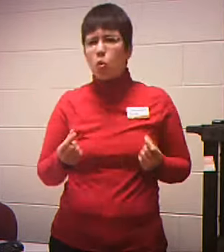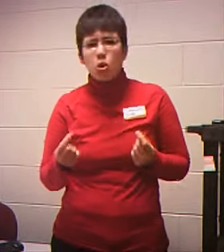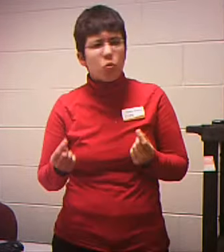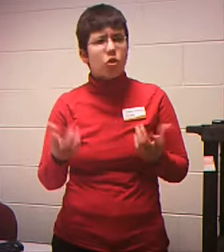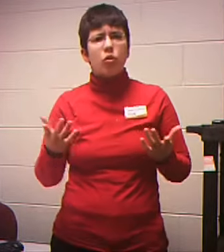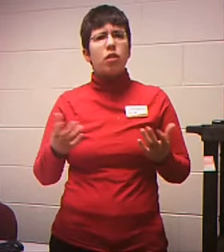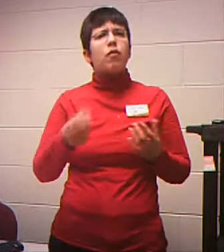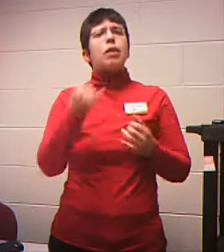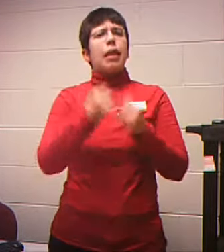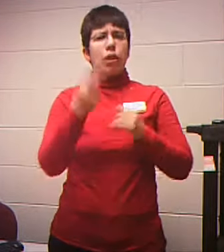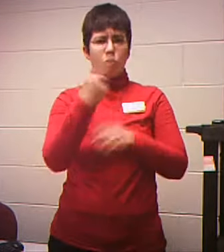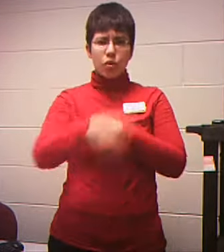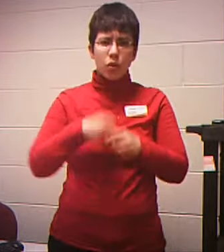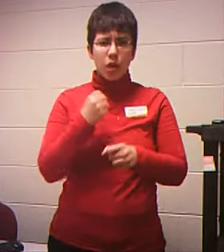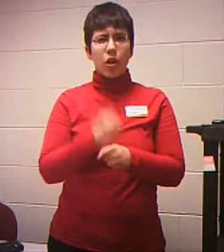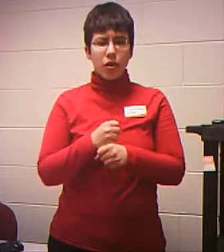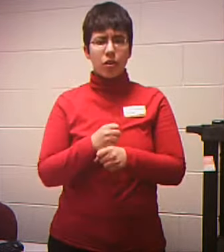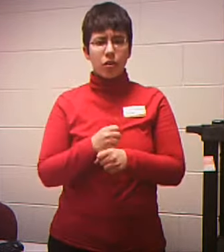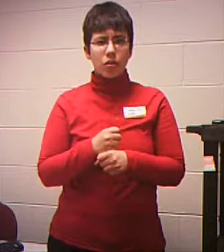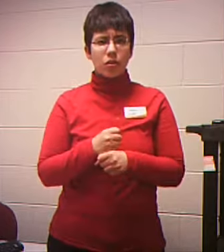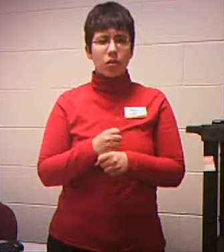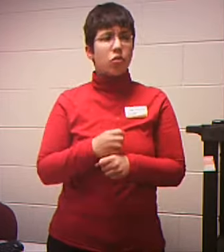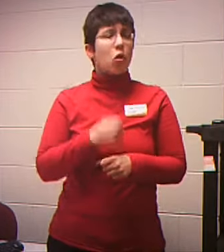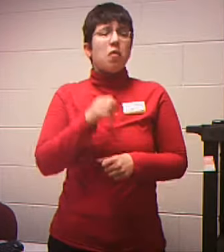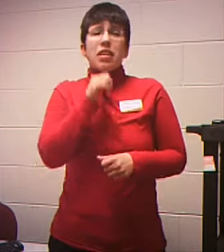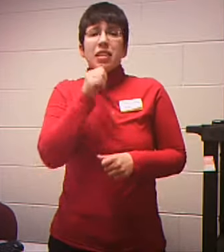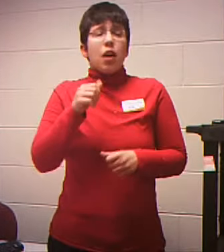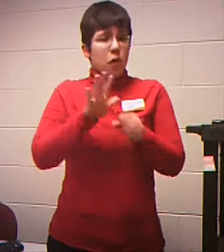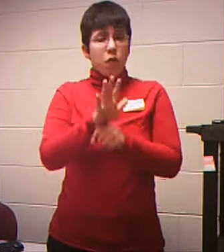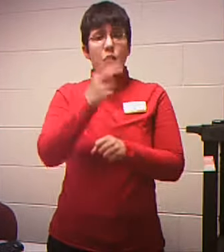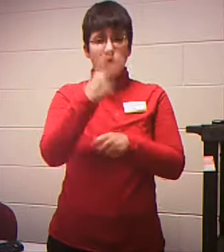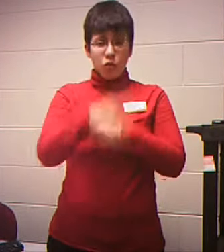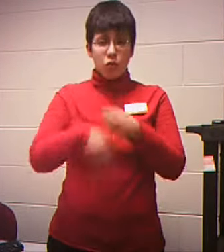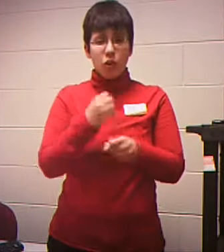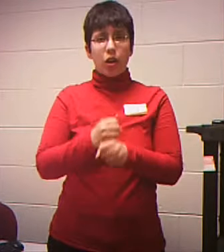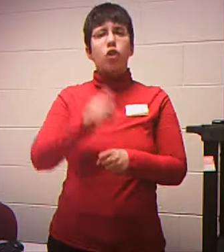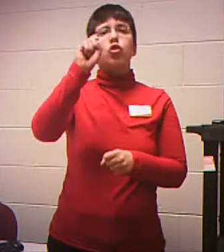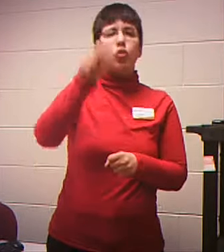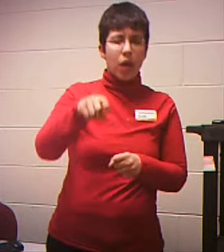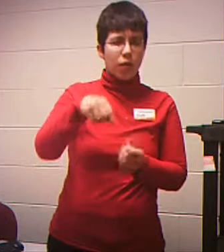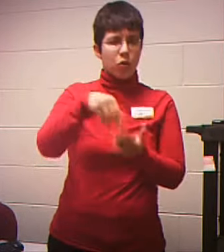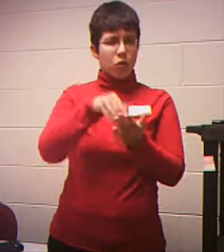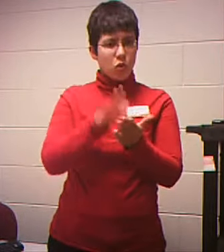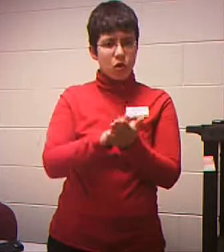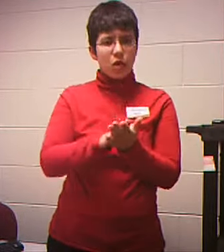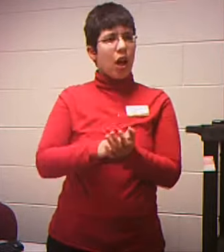years So if this Isn't for two full years Then you'll have to Put what you were doing If you were Like going to